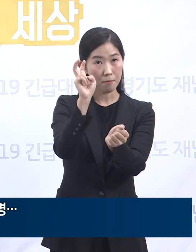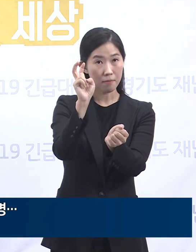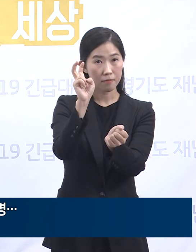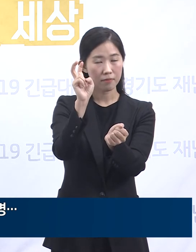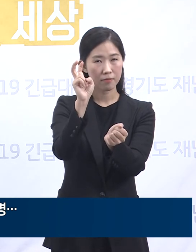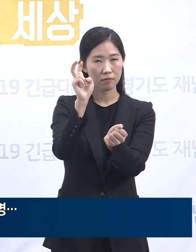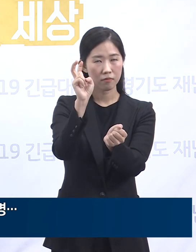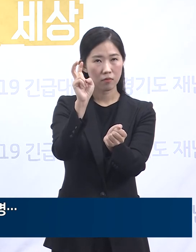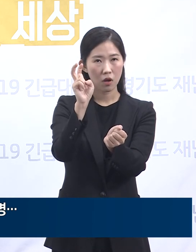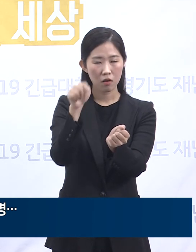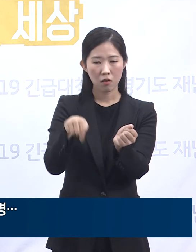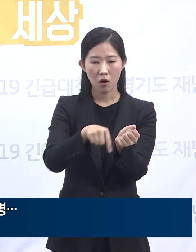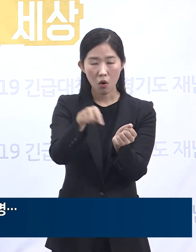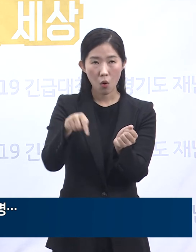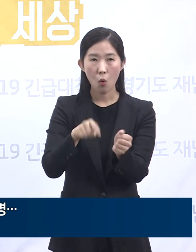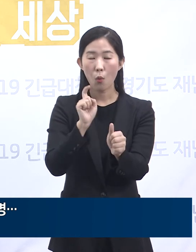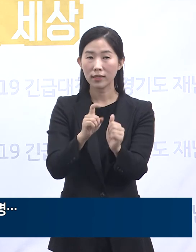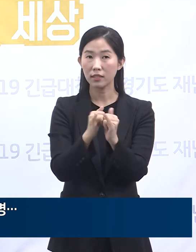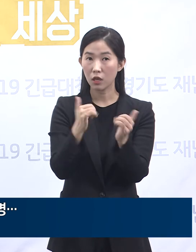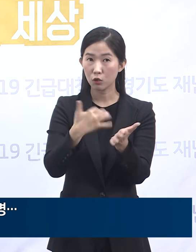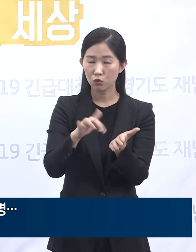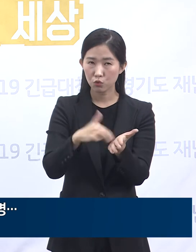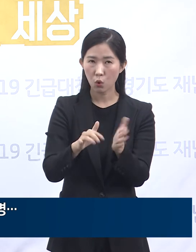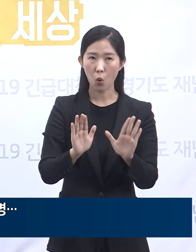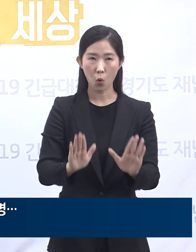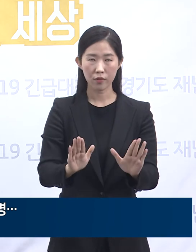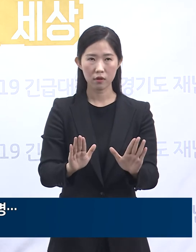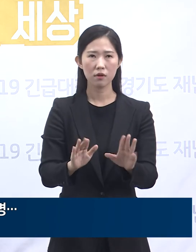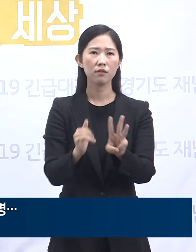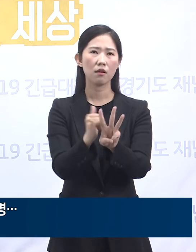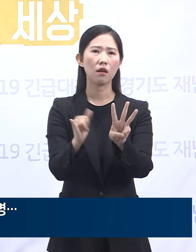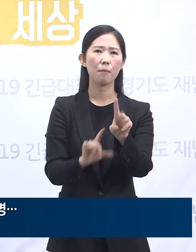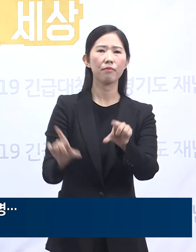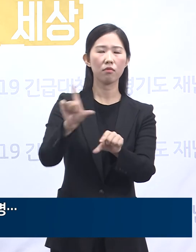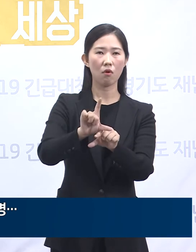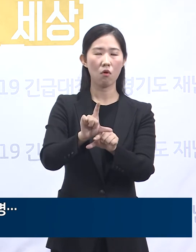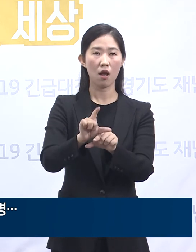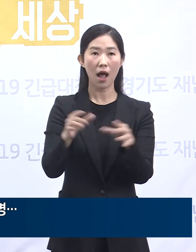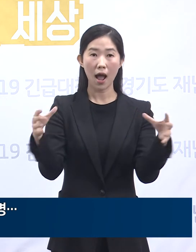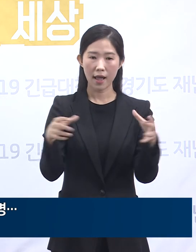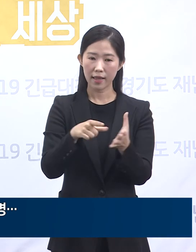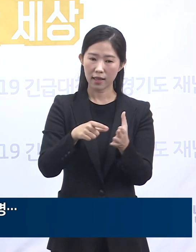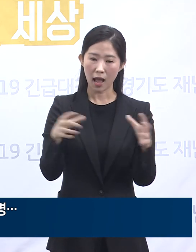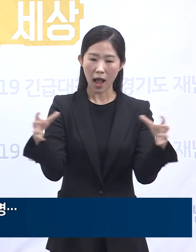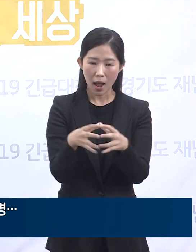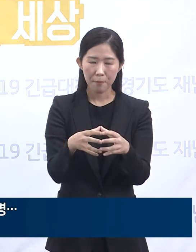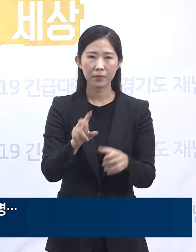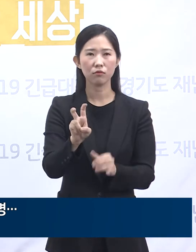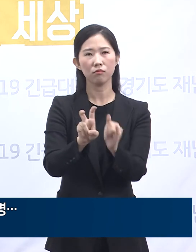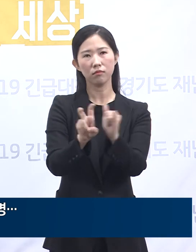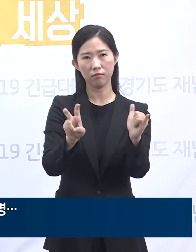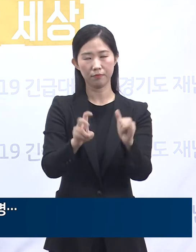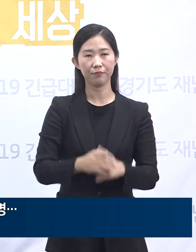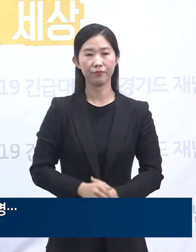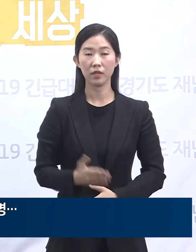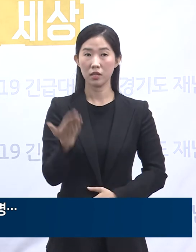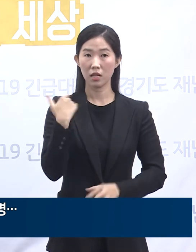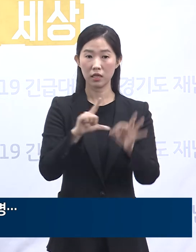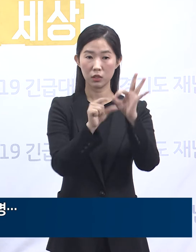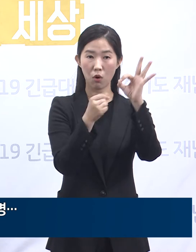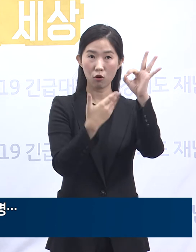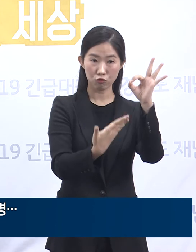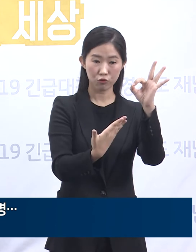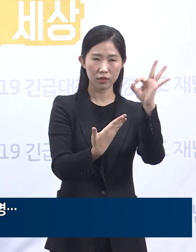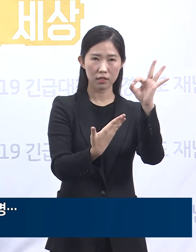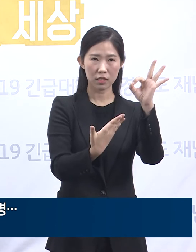집단 감염 확진자가 오늘 0시 기준 3명이 추가되어 20명으로 늘었습니다. 지난 10월 9일 첫